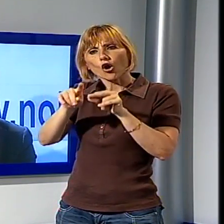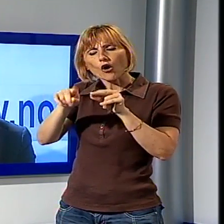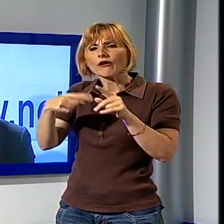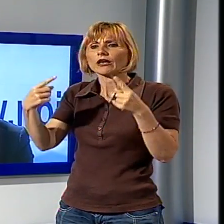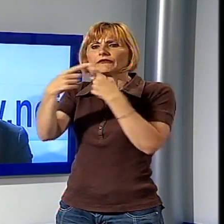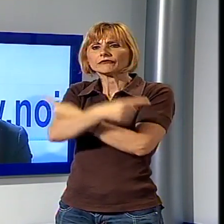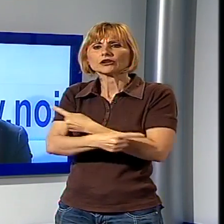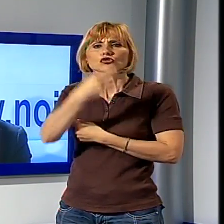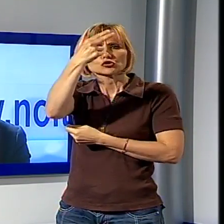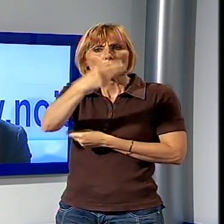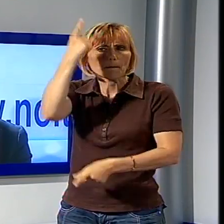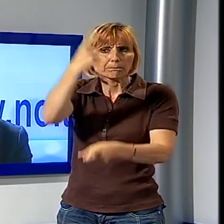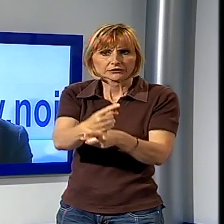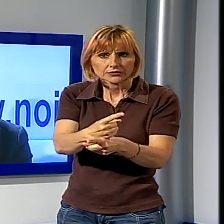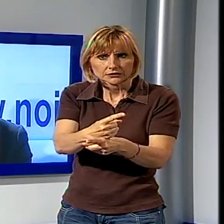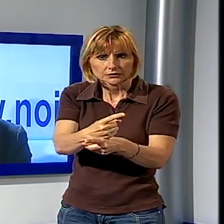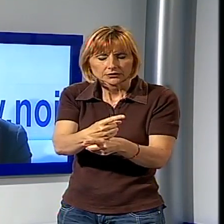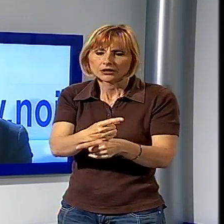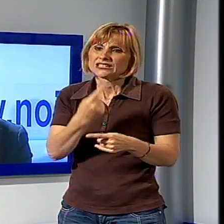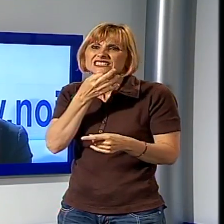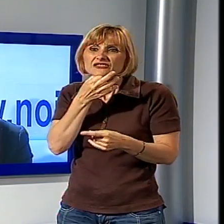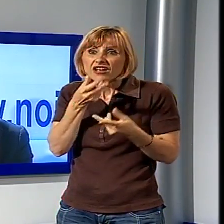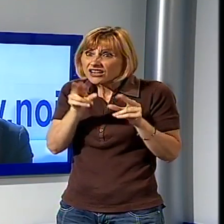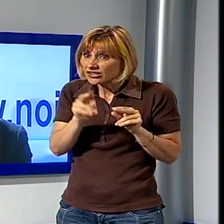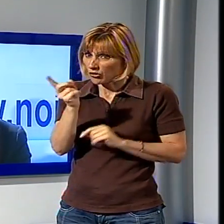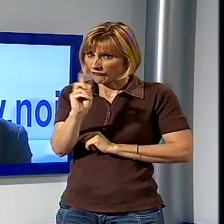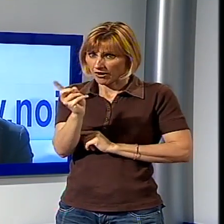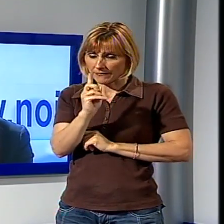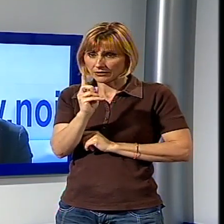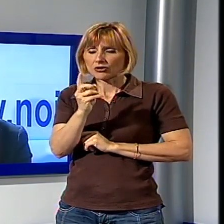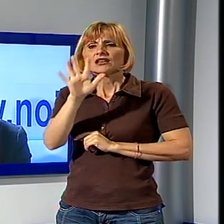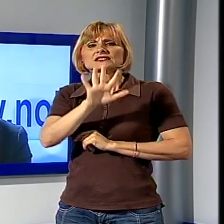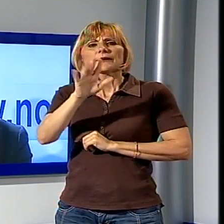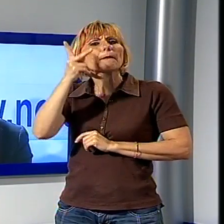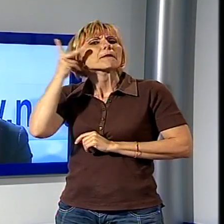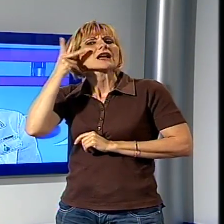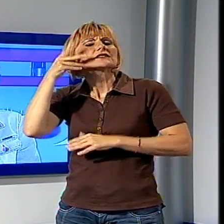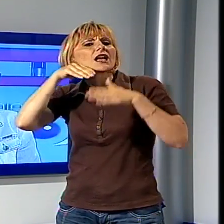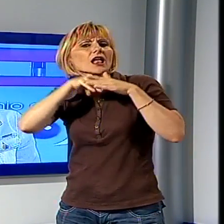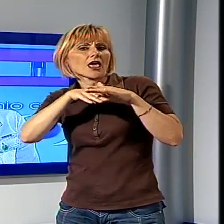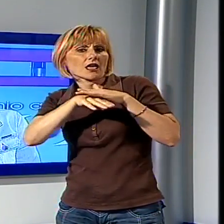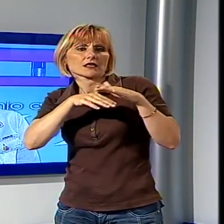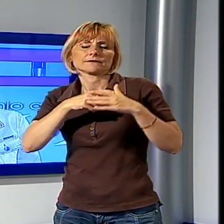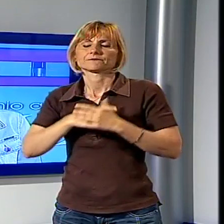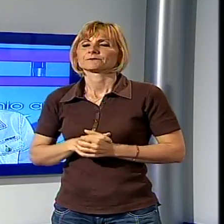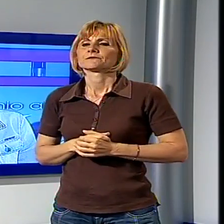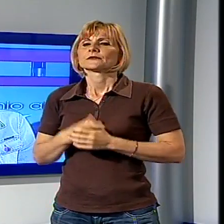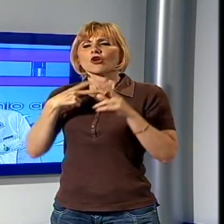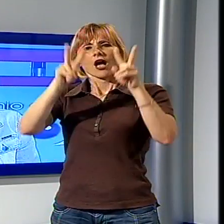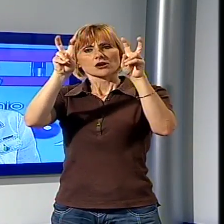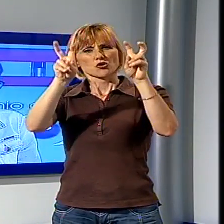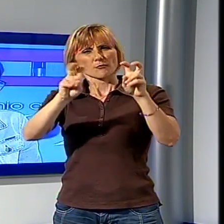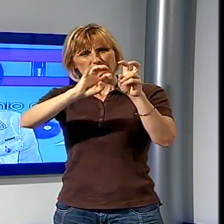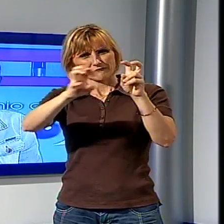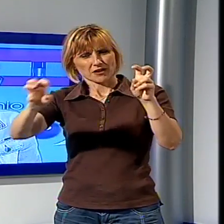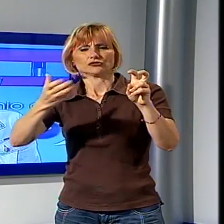sono sempre i soliti personaggi dietro non è un rinnovamento ma è un mascherare il rinnovamento Tra gli altri temi proposti dai giornalisti